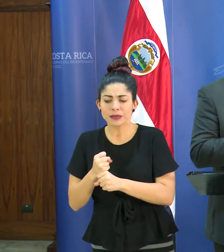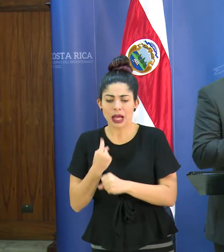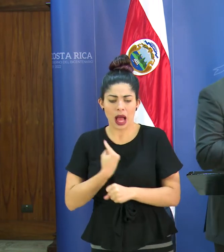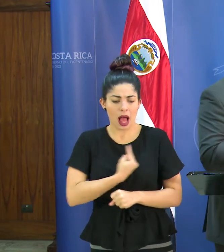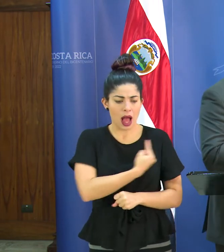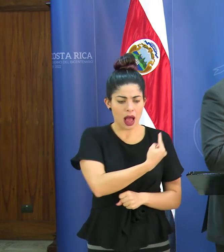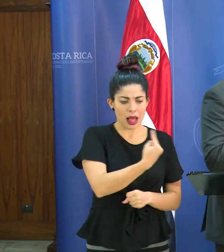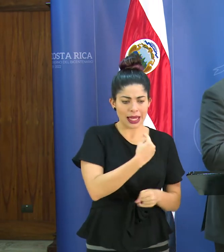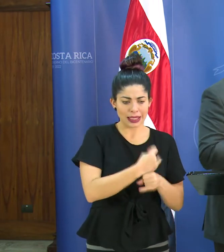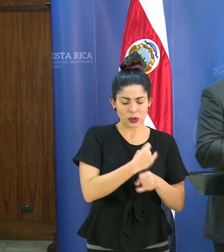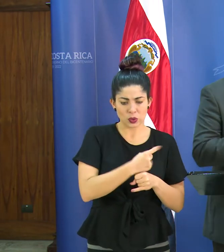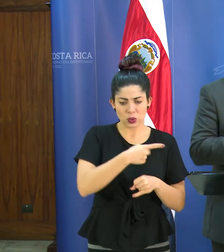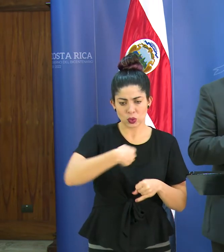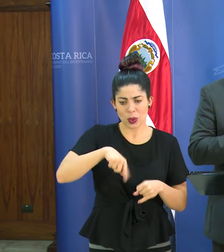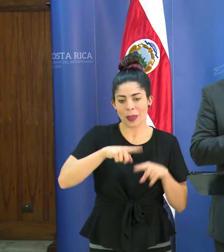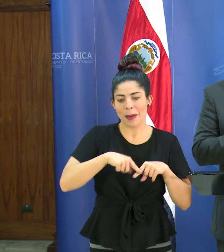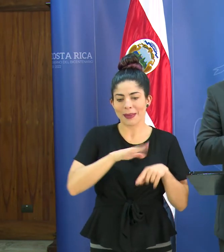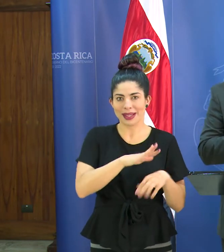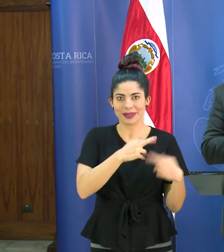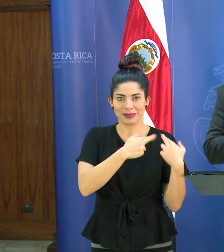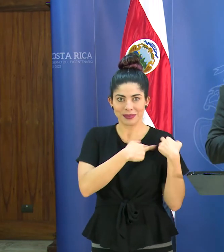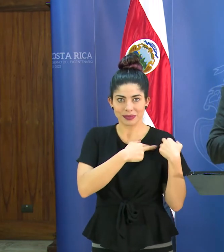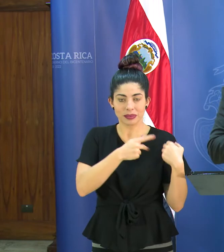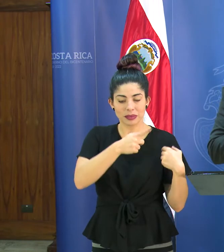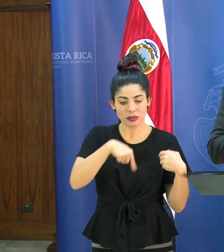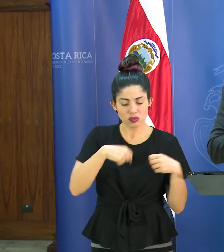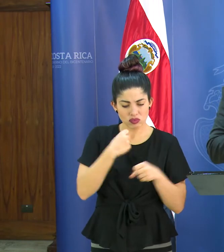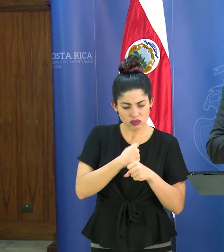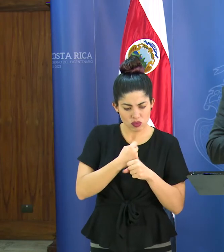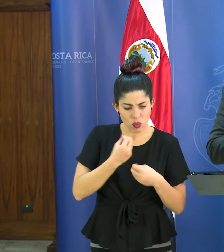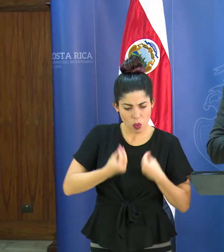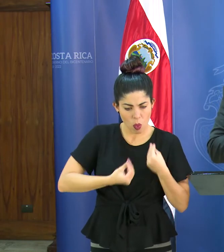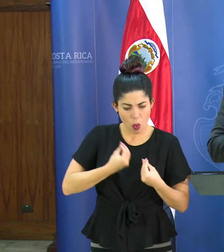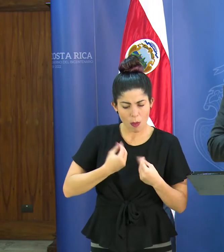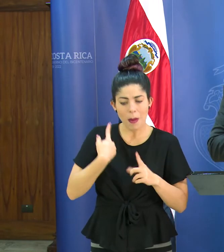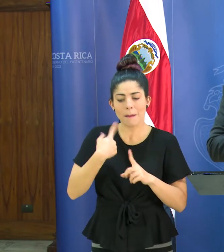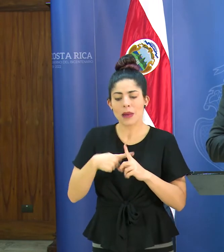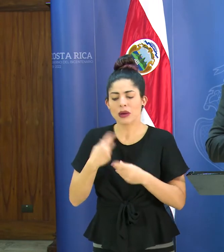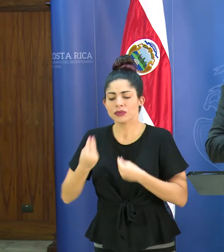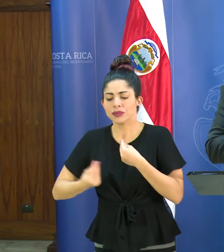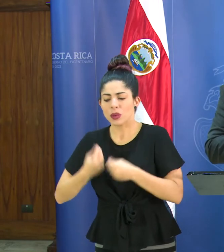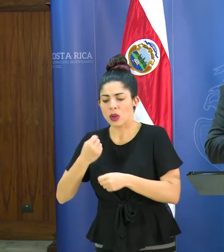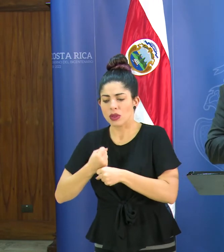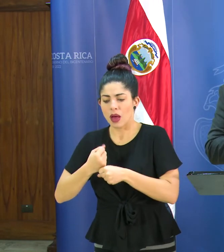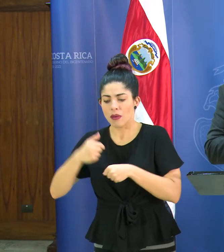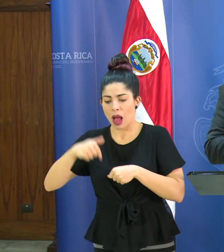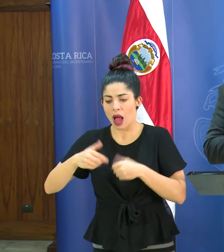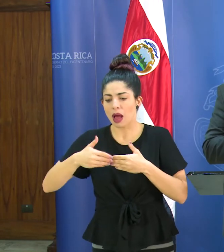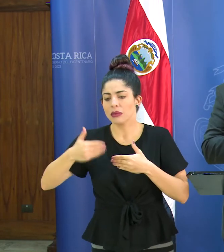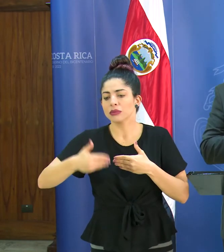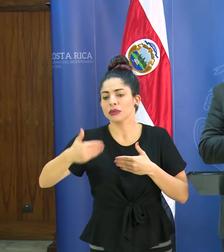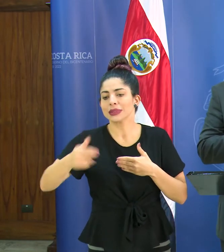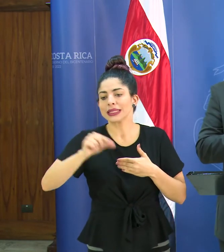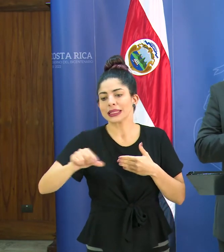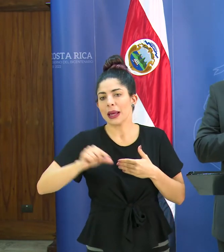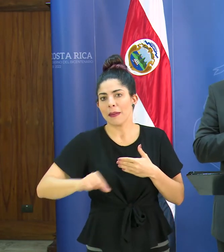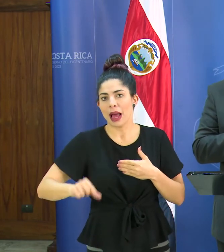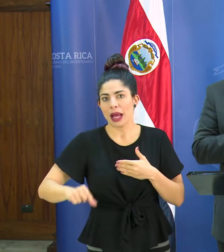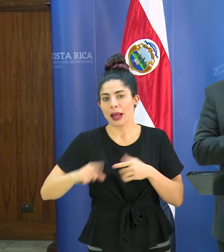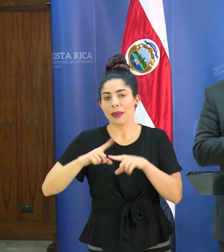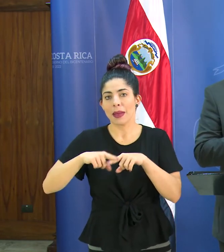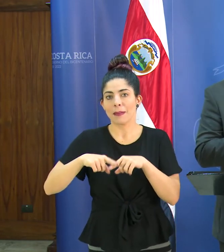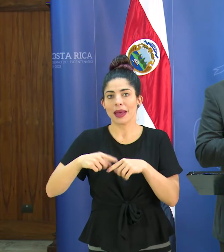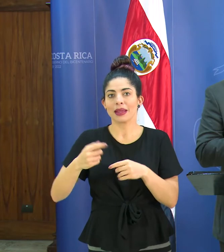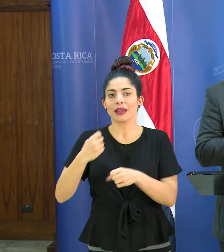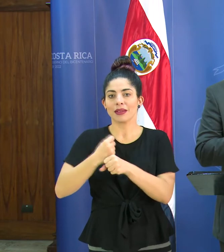institución en función de sus competencias y qué es lo que tienen que trabajar de aquí a las próximas semanas conforme vayan funcionando